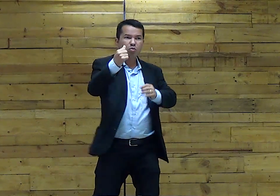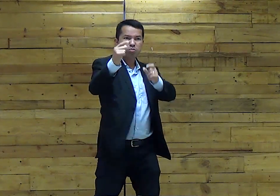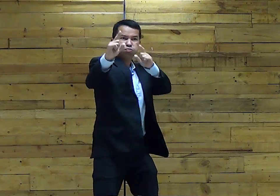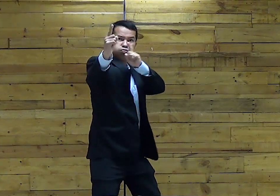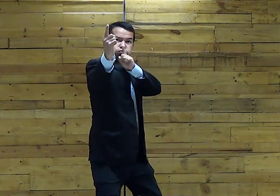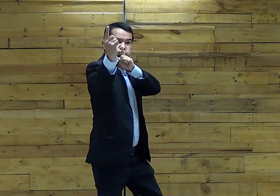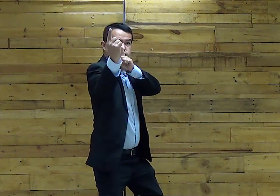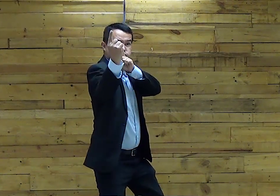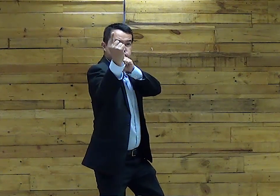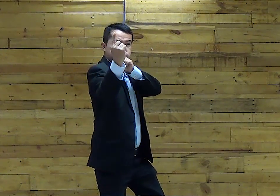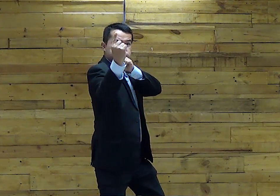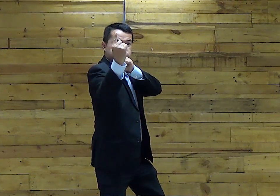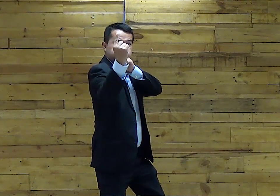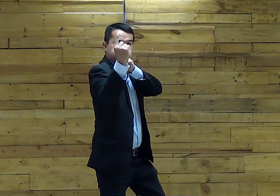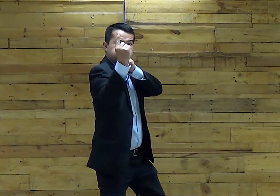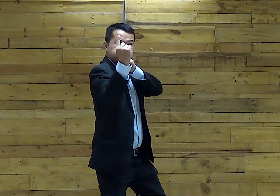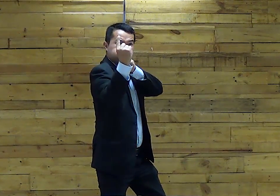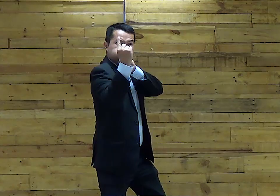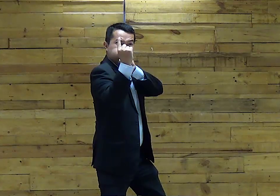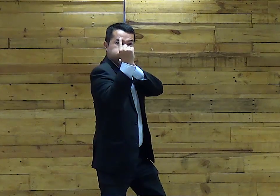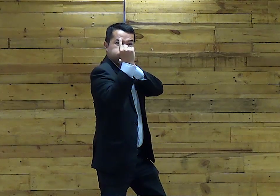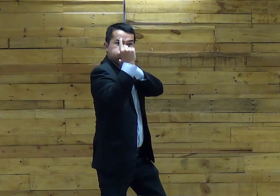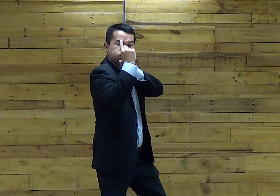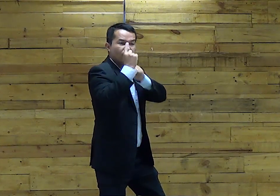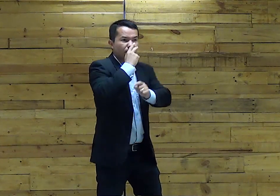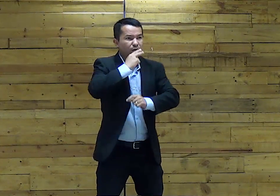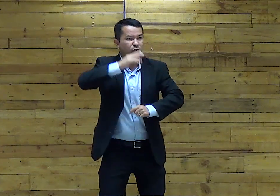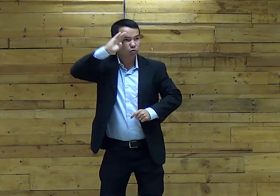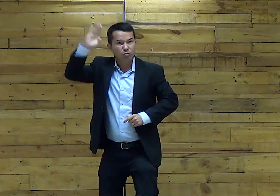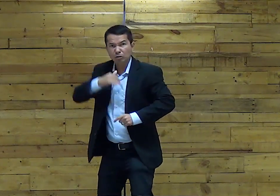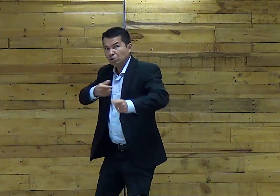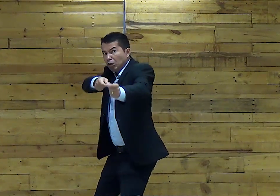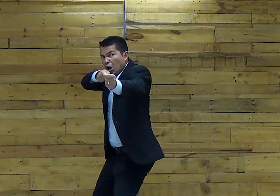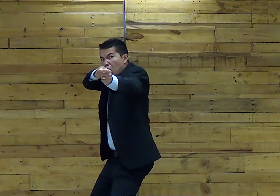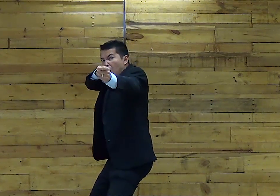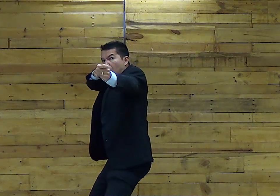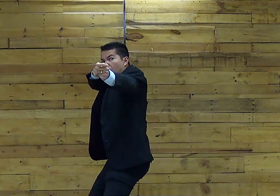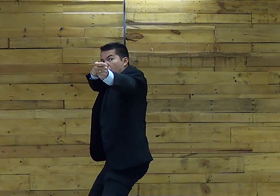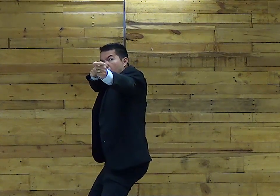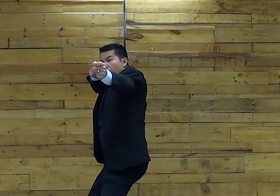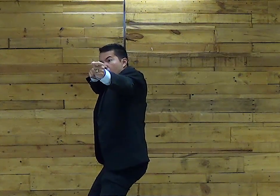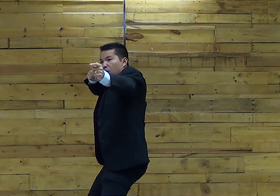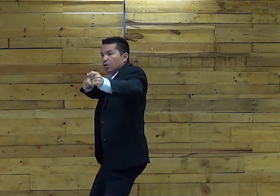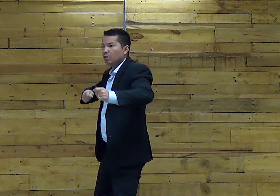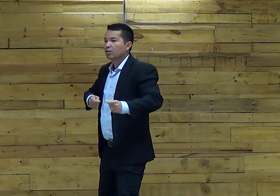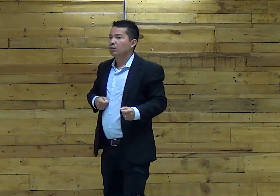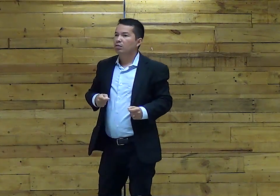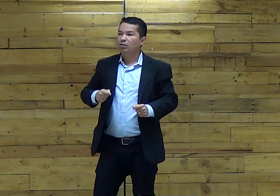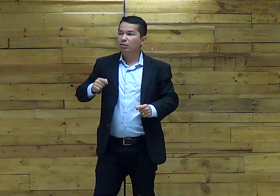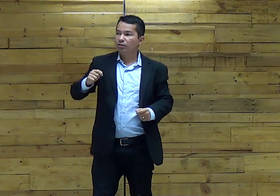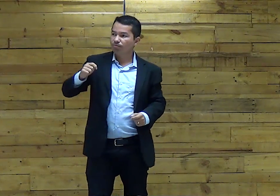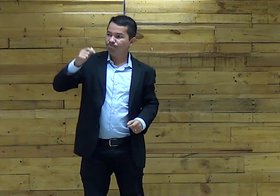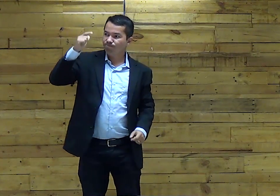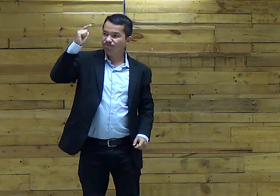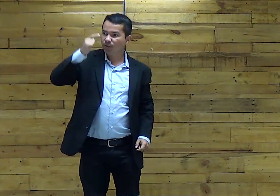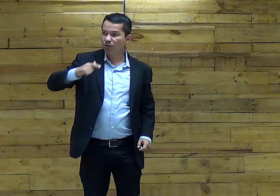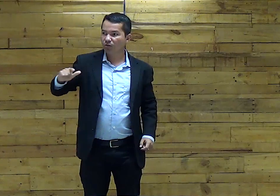Lançaram Suas lanças Ali E O que aconteceu? O soldado Fazia de tudo